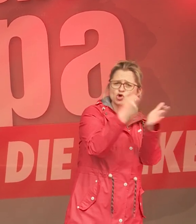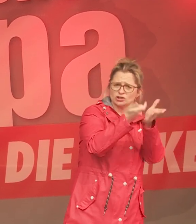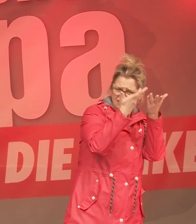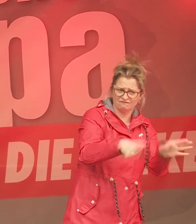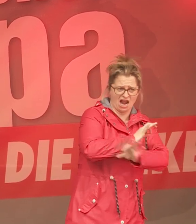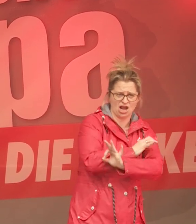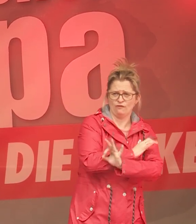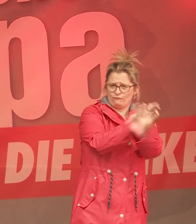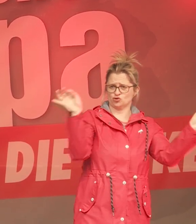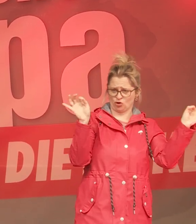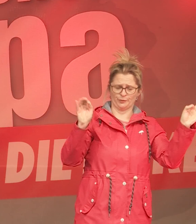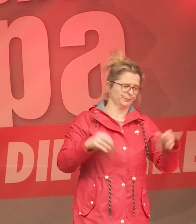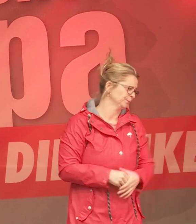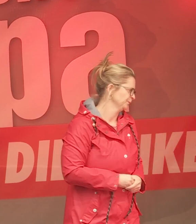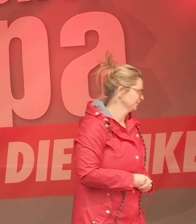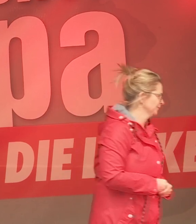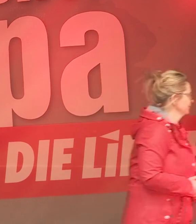Personennahverkehr auszubauen.